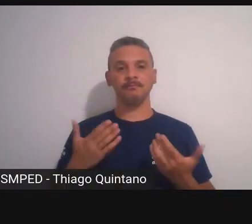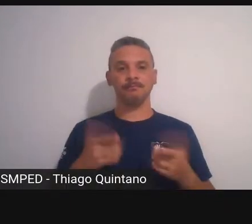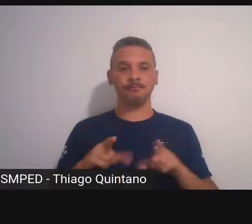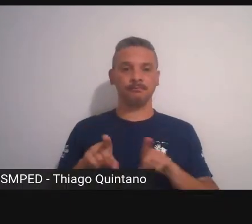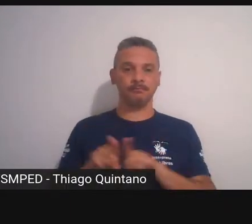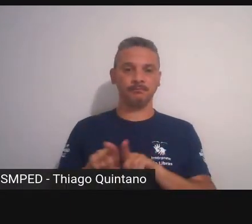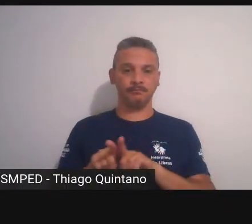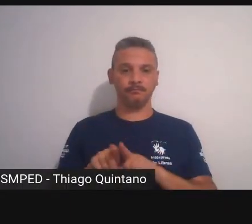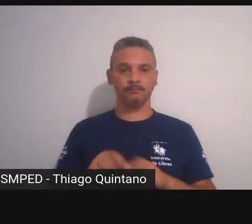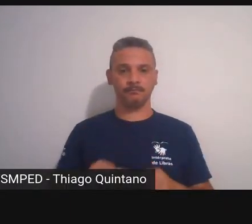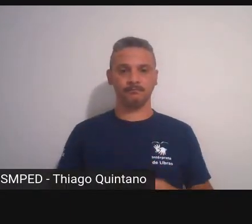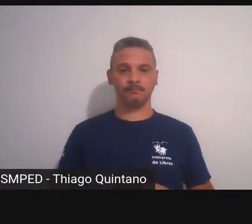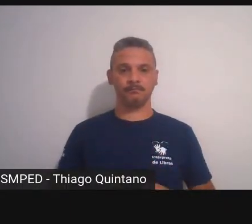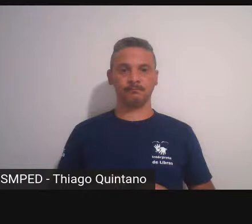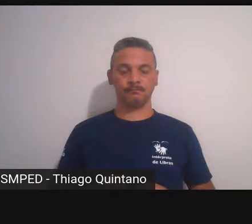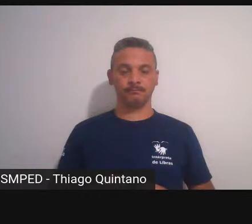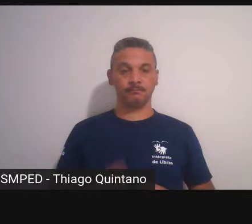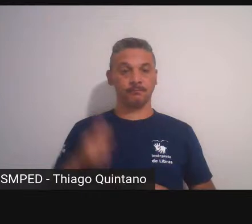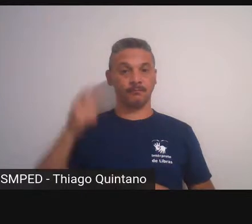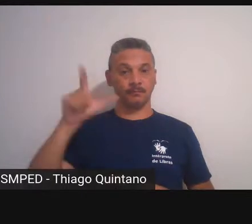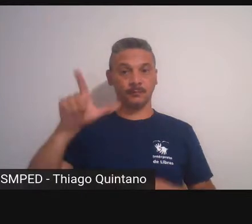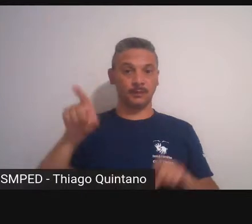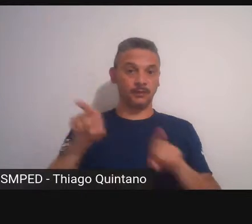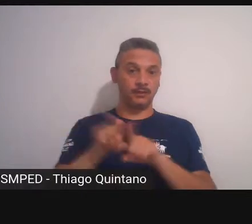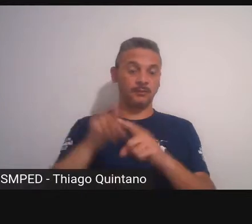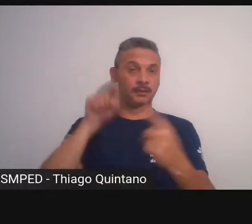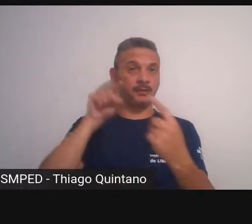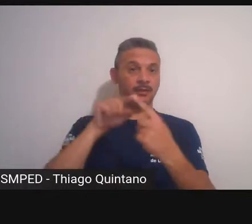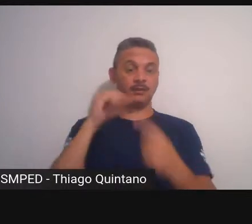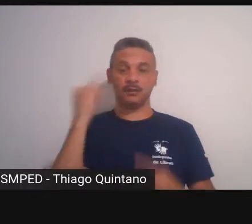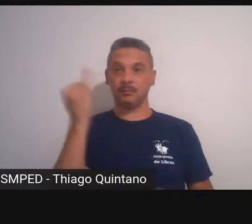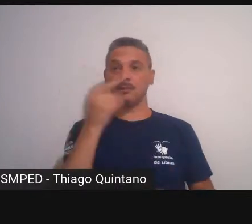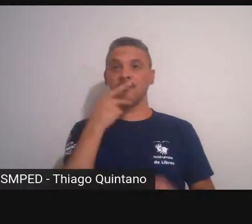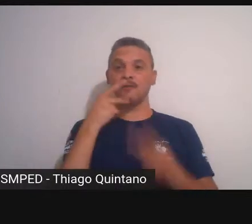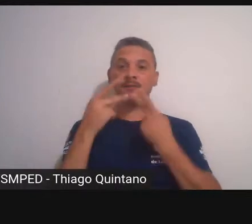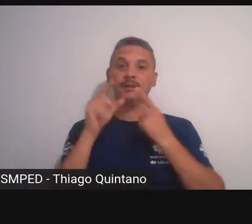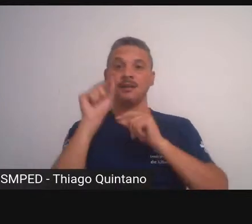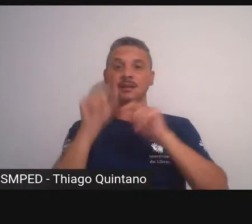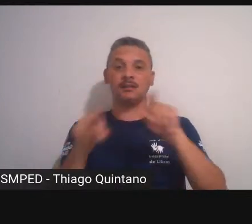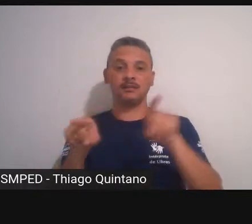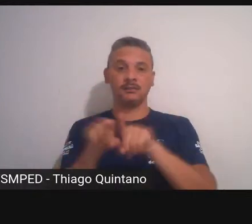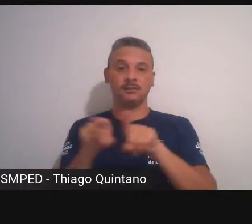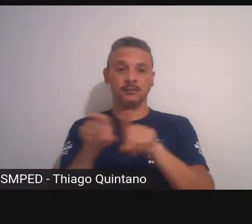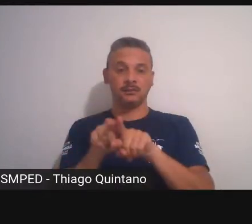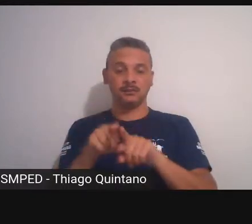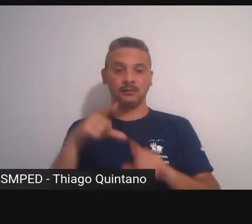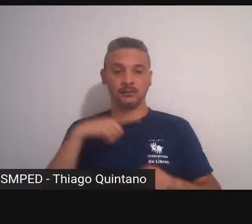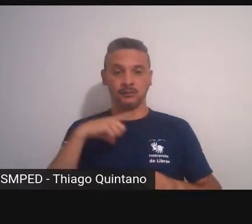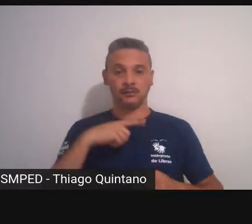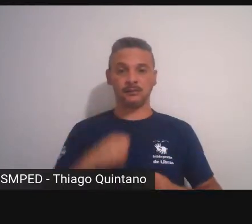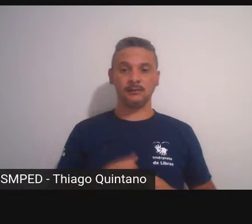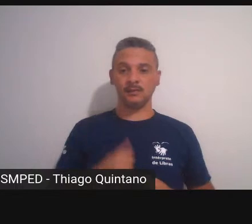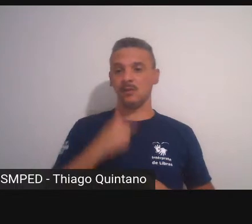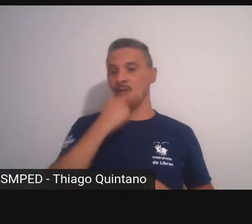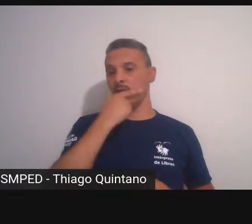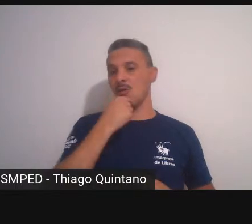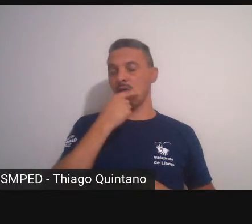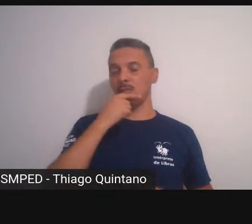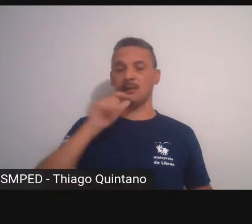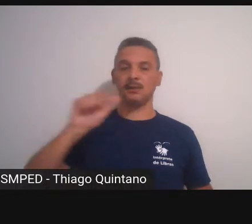e uma outra coisa assim que eu queria falar quando o Adolfo